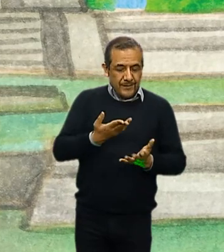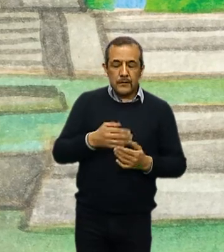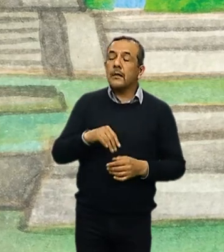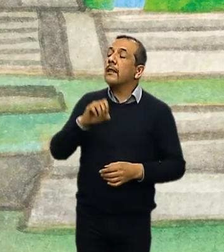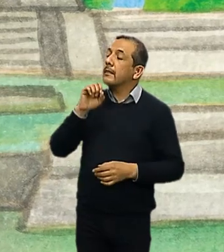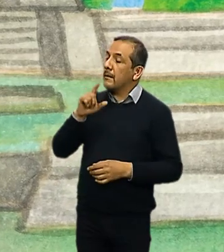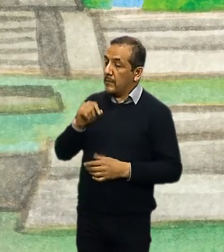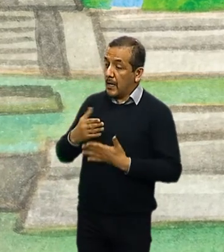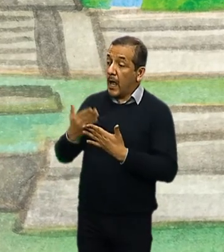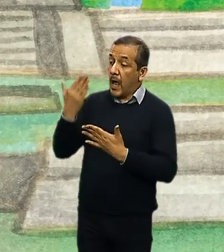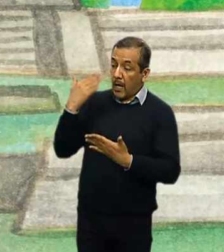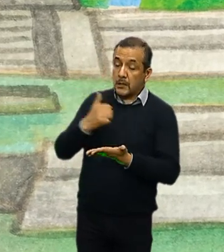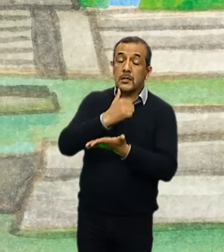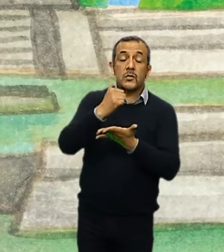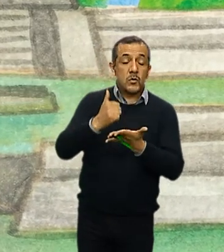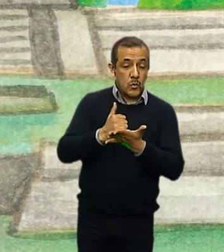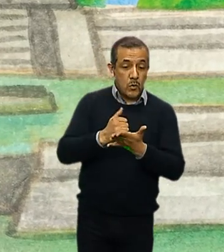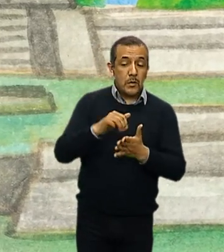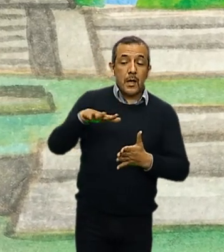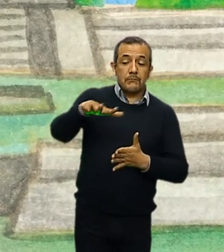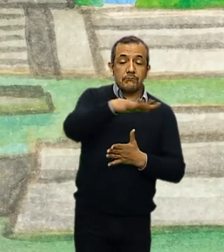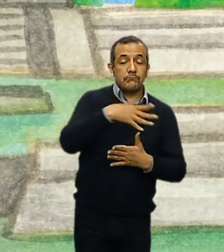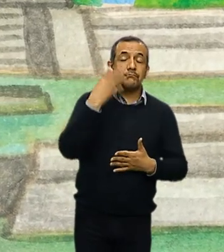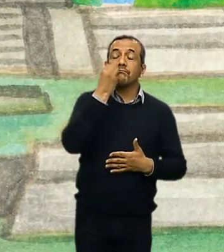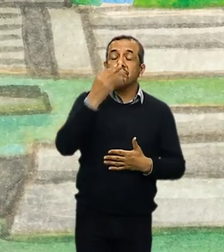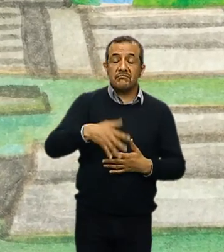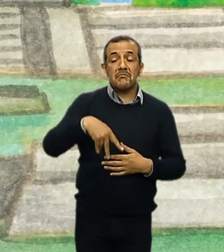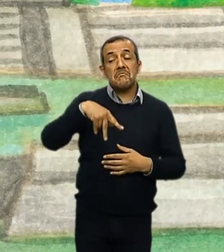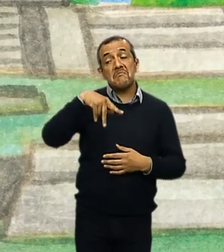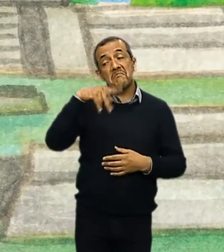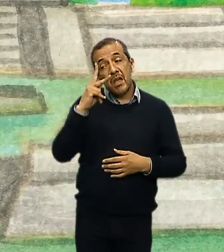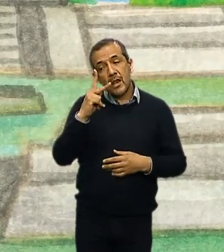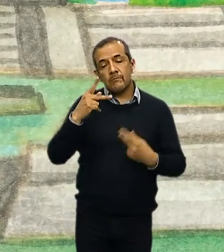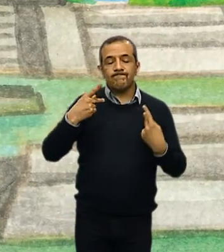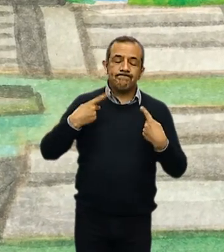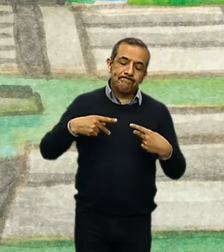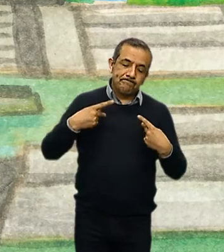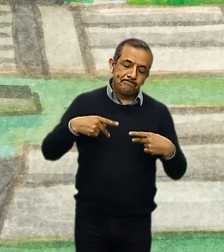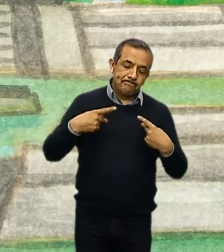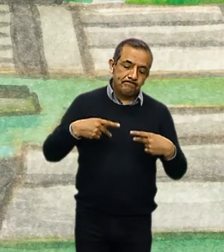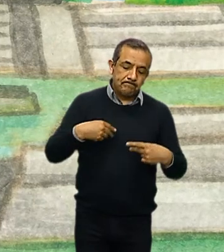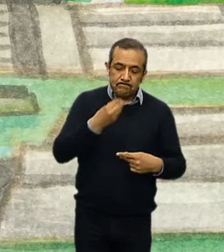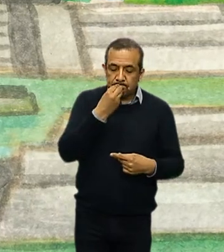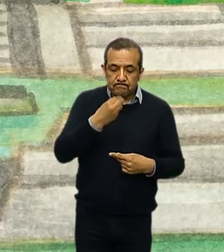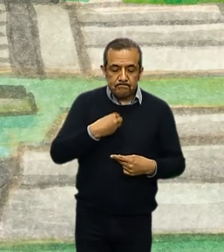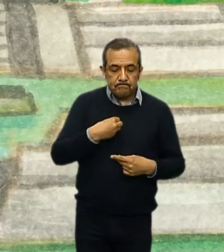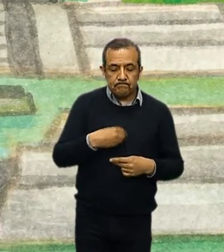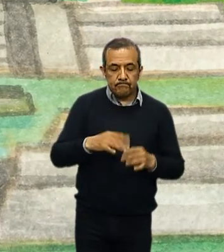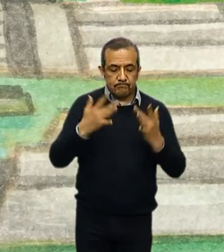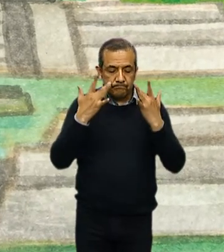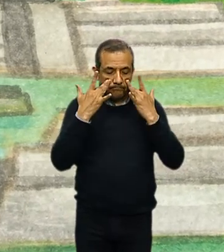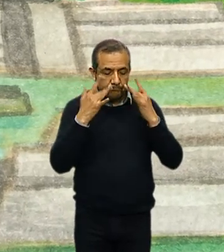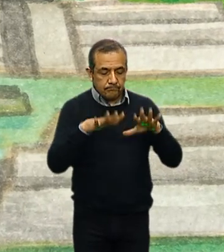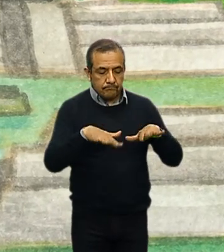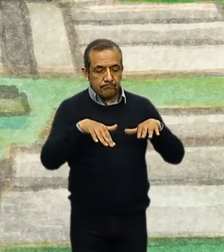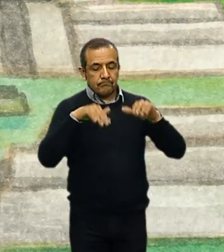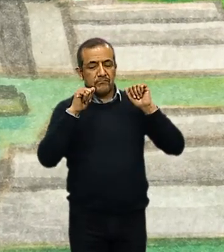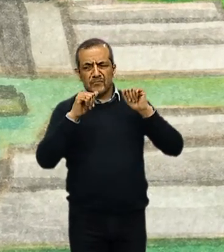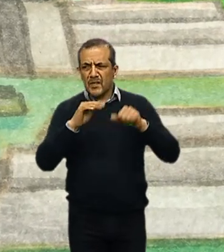que era nuestra ciudad, en algún momento los habitantes se vieron obligados a abandonarla. ¿Por qué? ¿Qué sucedió?